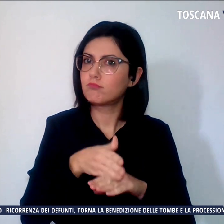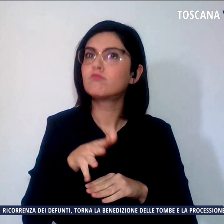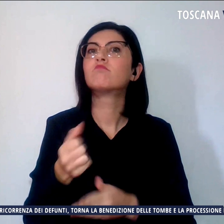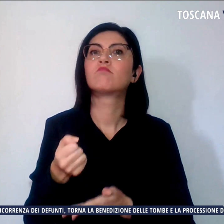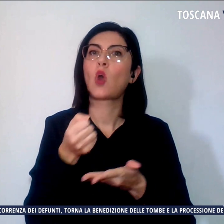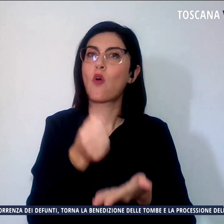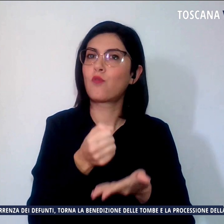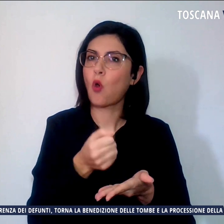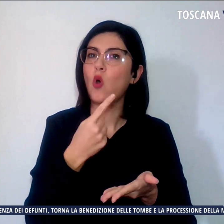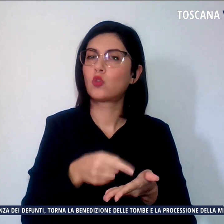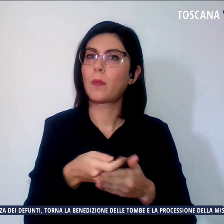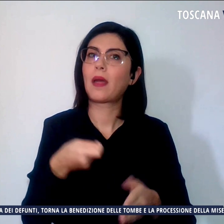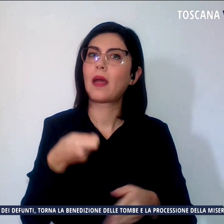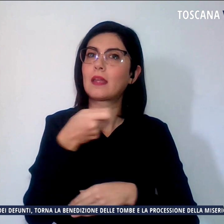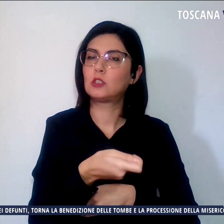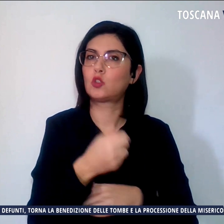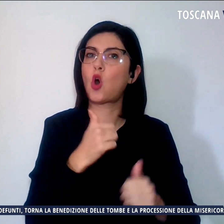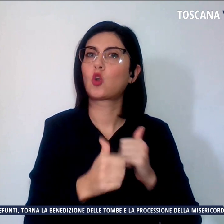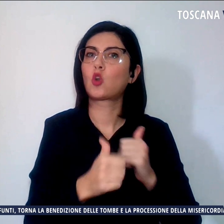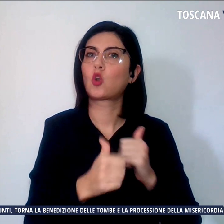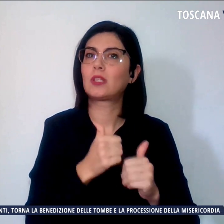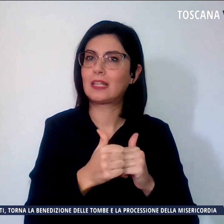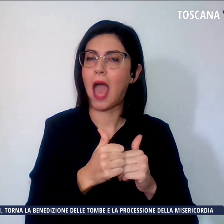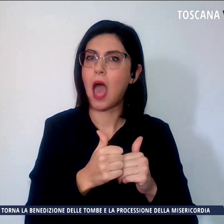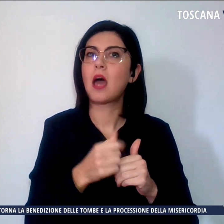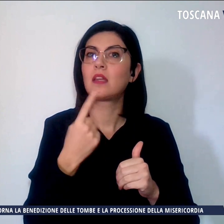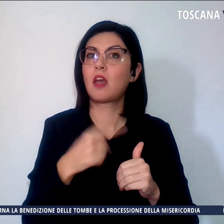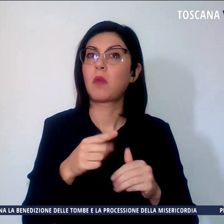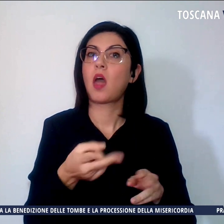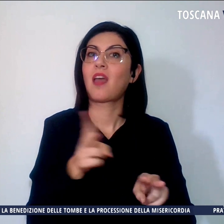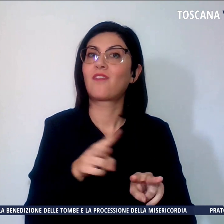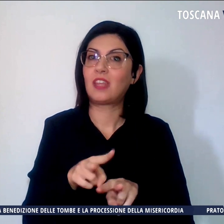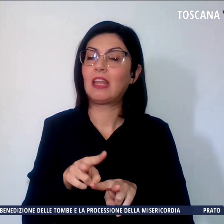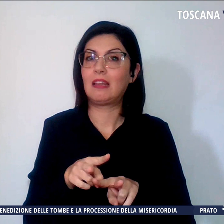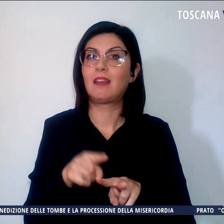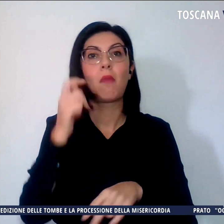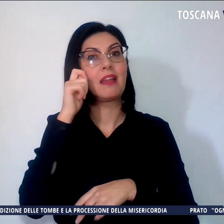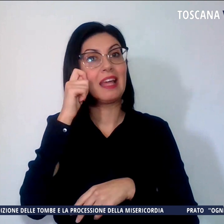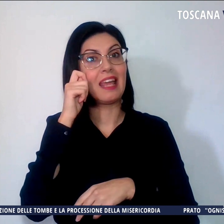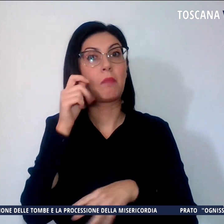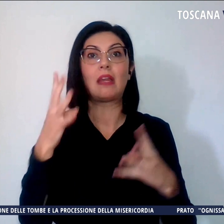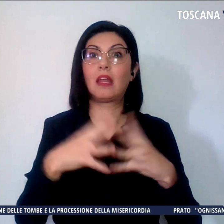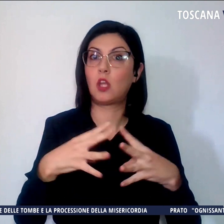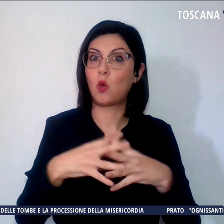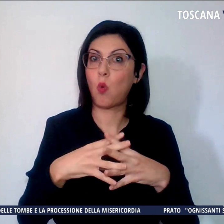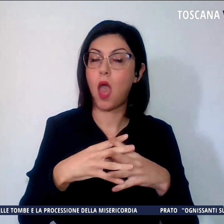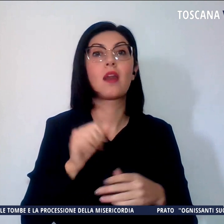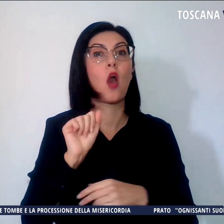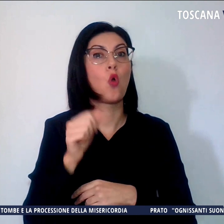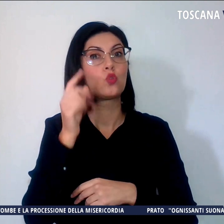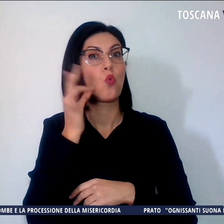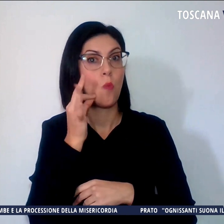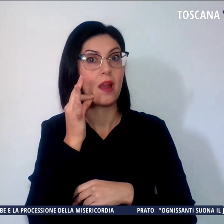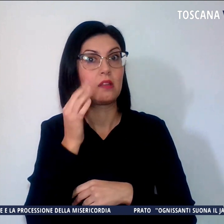subiti dalle vittime di crimini di guerra e contro l'umanità compiuta in danni di